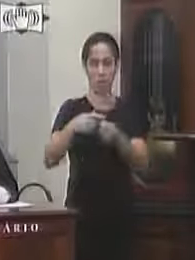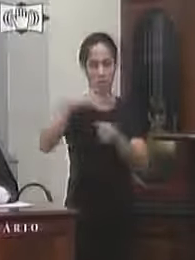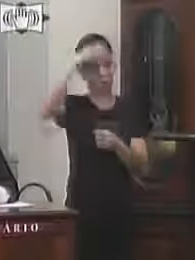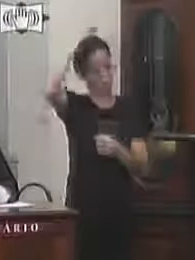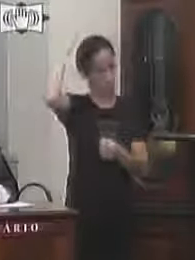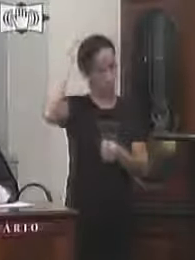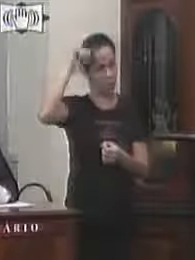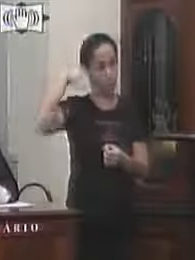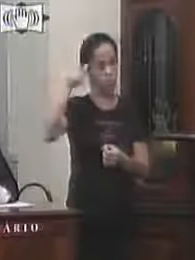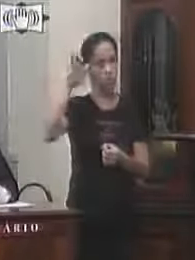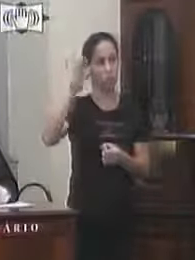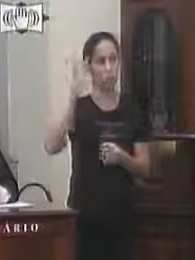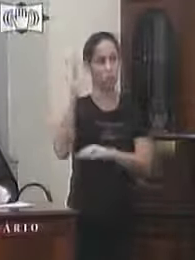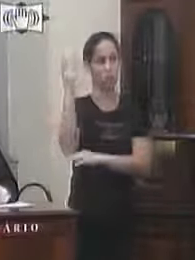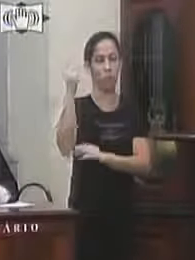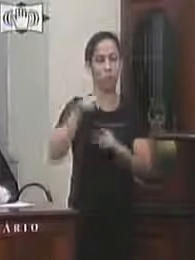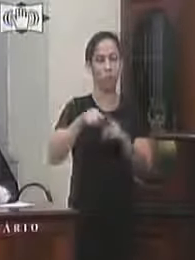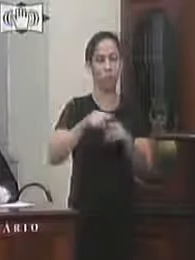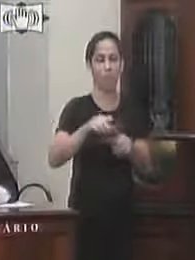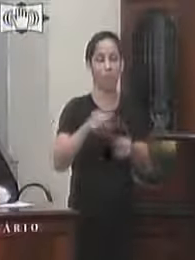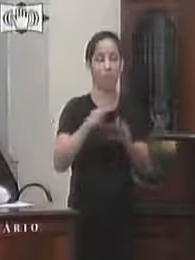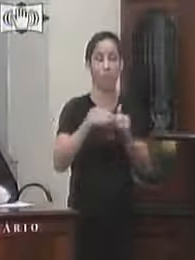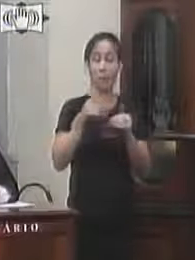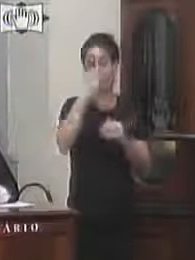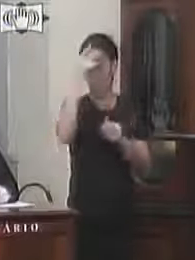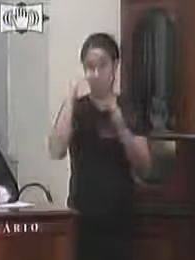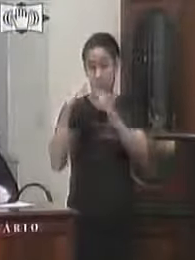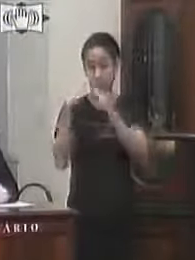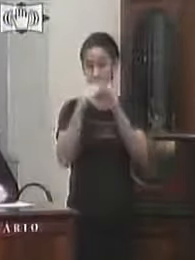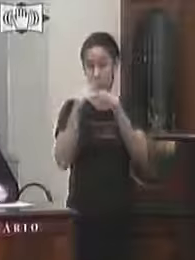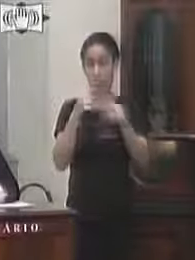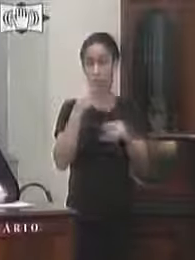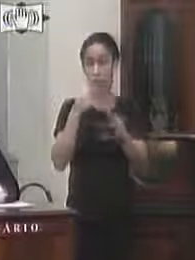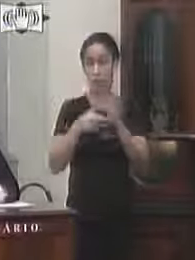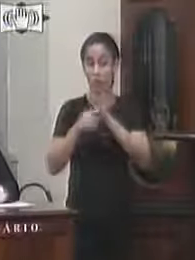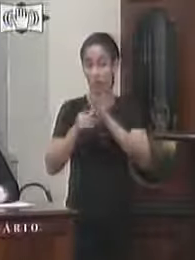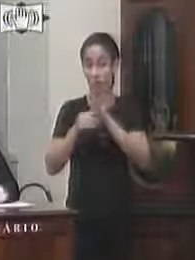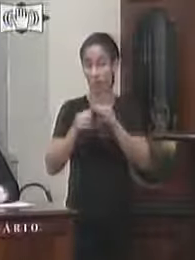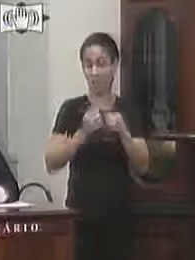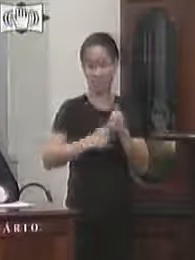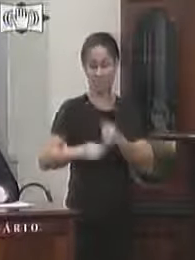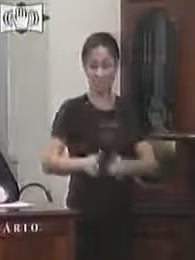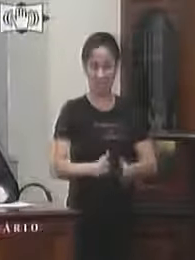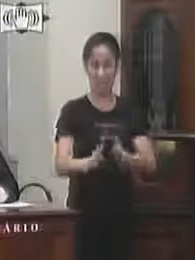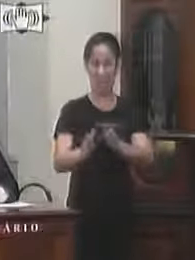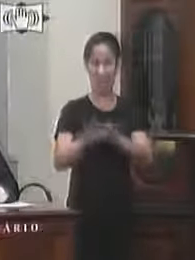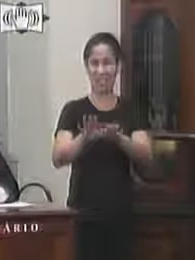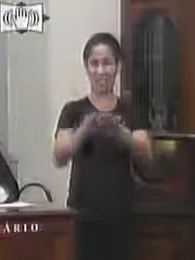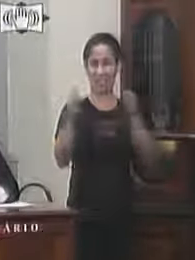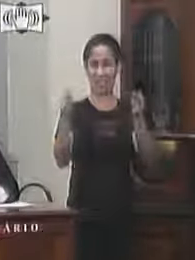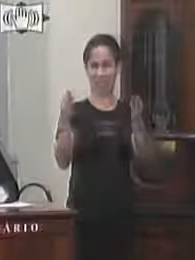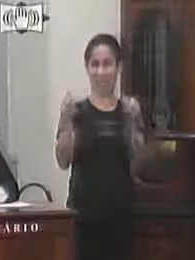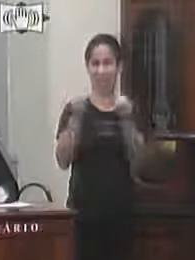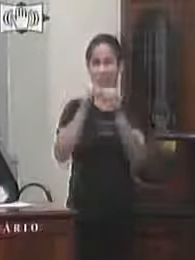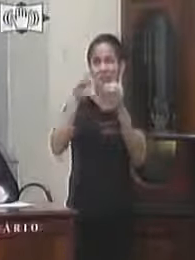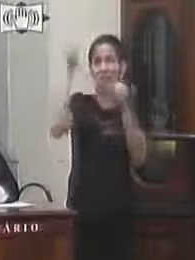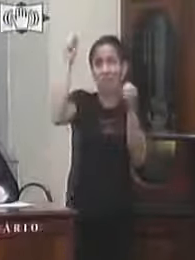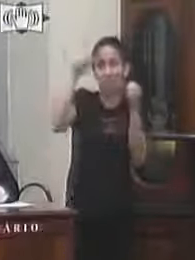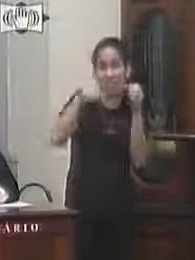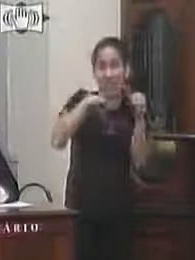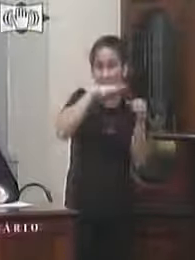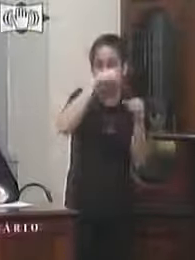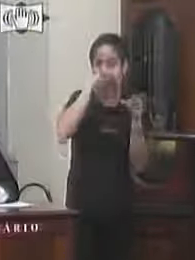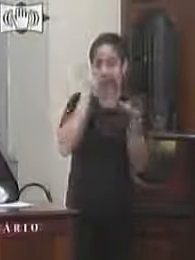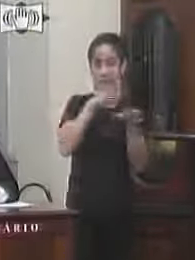atendendo a solicitação dos moradores da rua solicite o exposto acima o esgoto a céu aberto é um transtorno de ordem de saúde pública além do mau cheiro